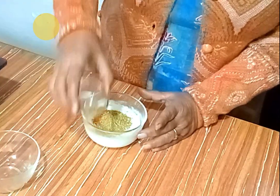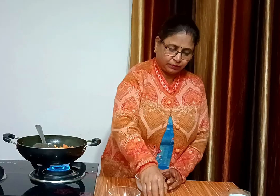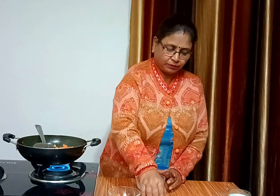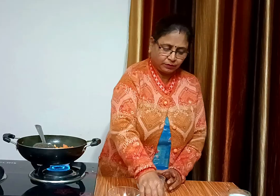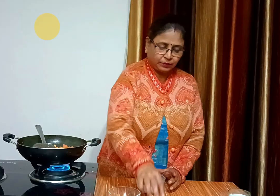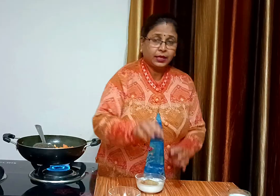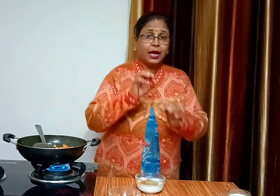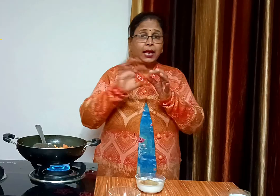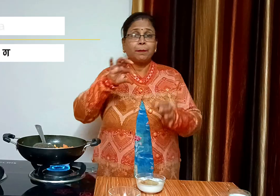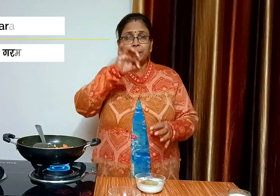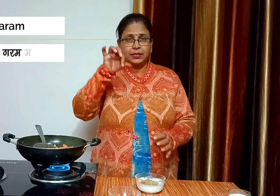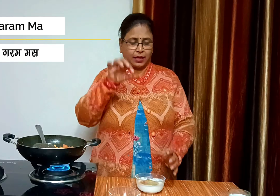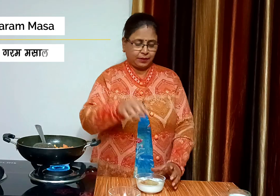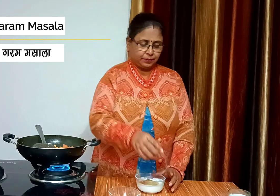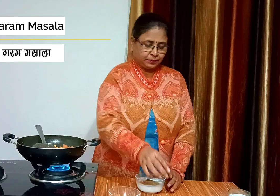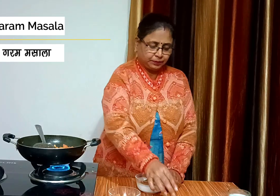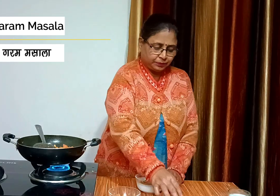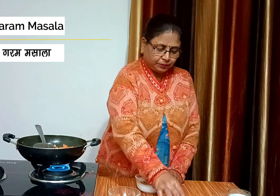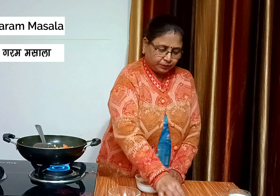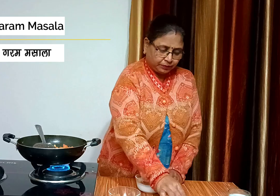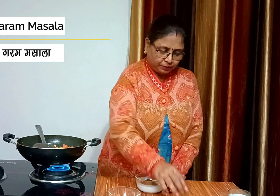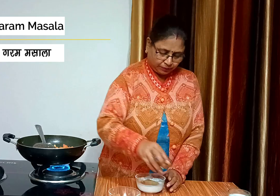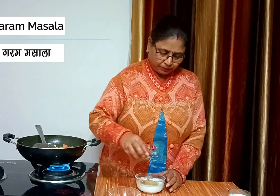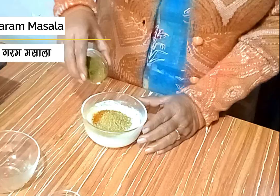और एक चमच कर मसाला डालकर सभी को मिला लेंगे